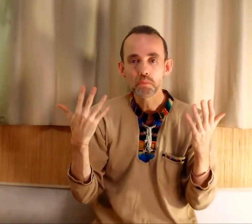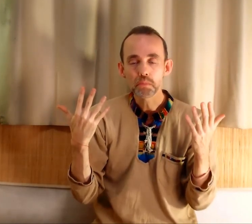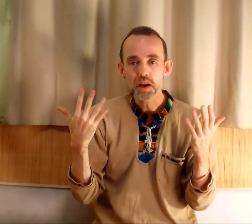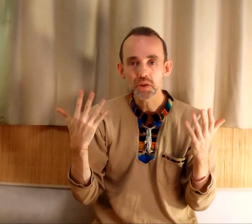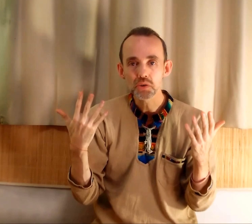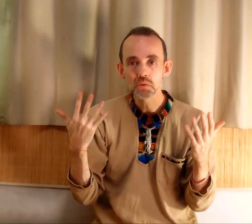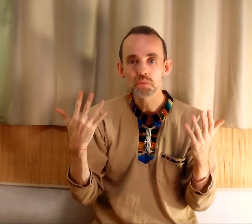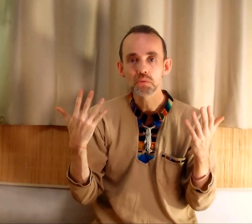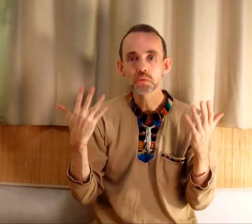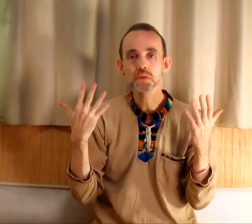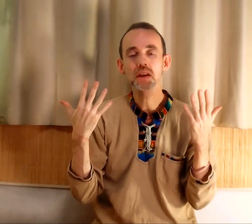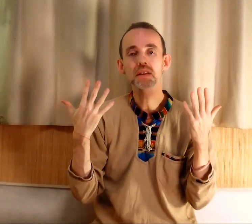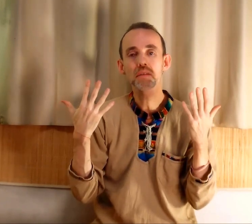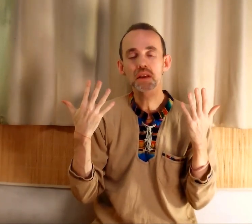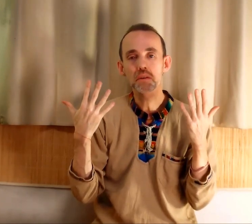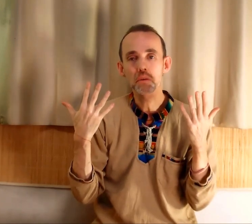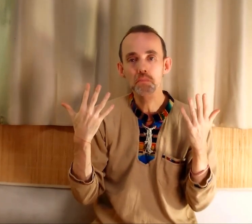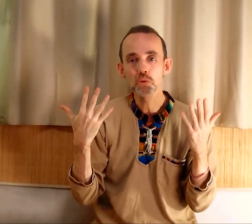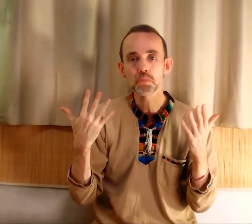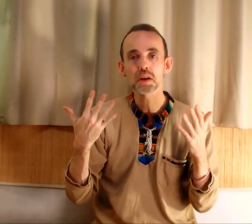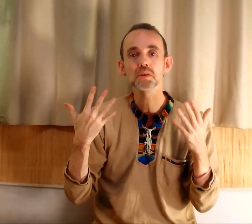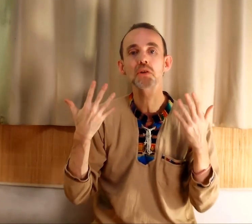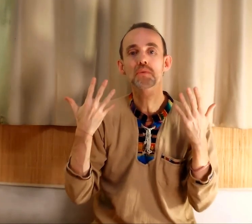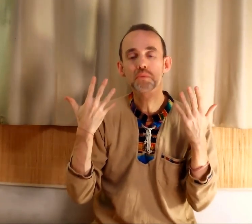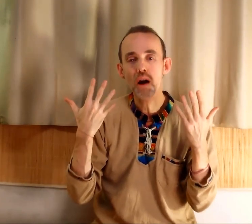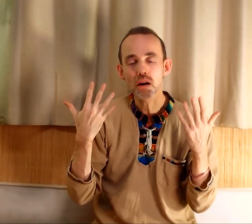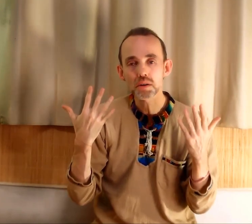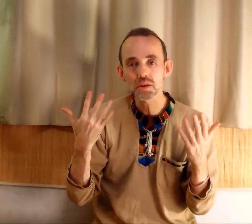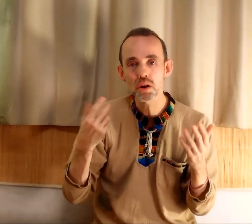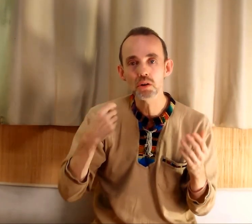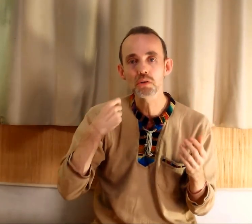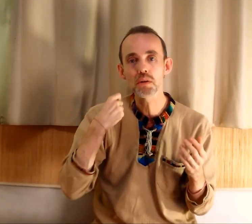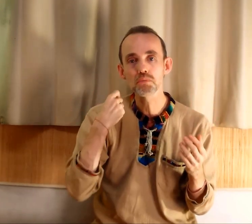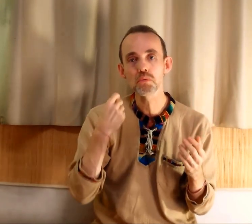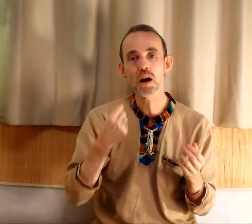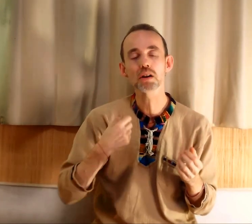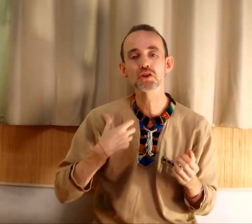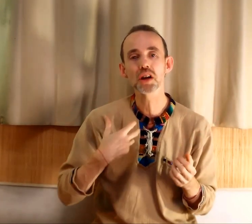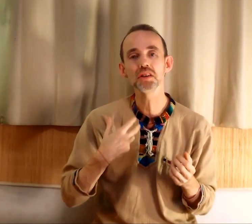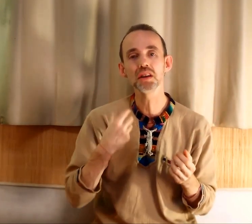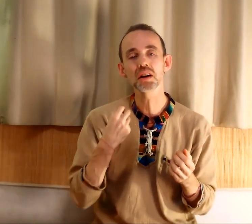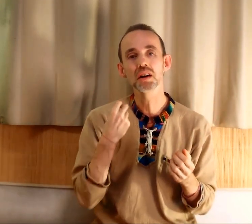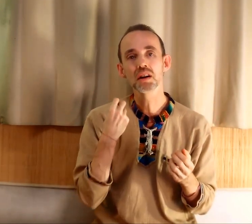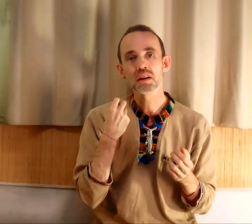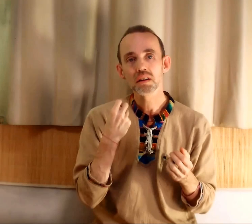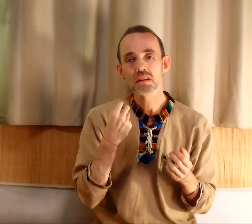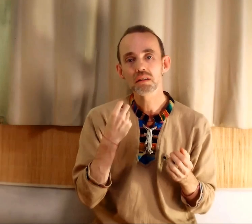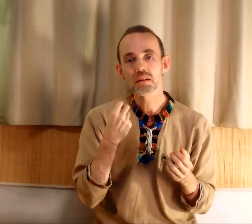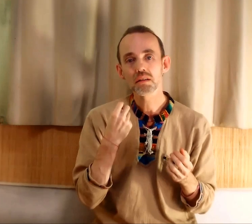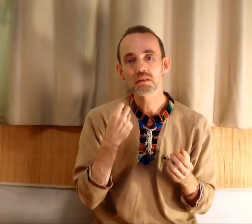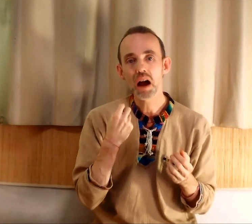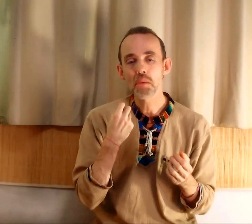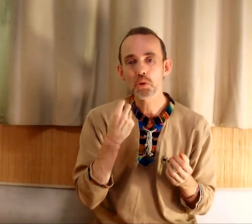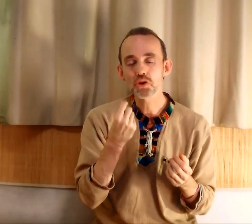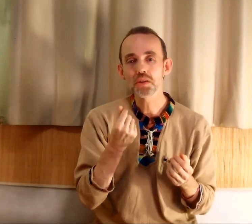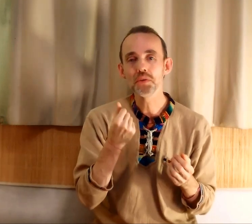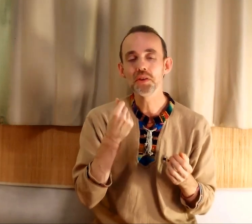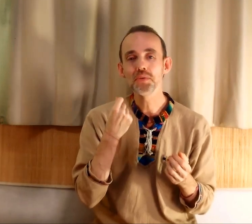précieux, où vous êtes avec peu de personnes, voire seules, qu'on va pouvoir jaillir un projet de vie,